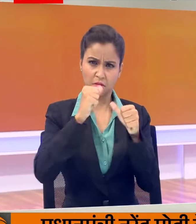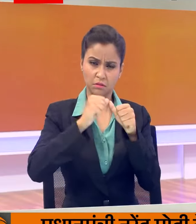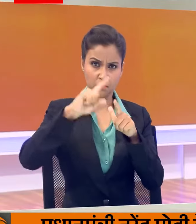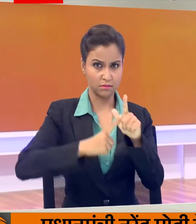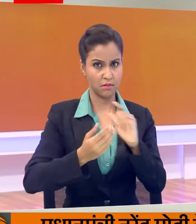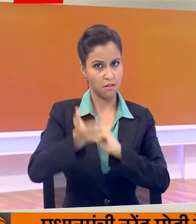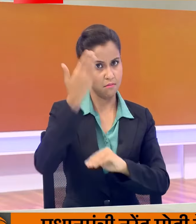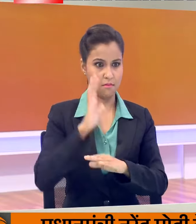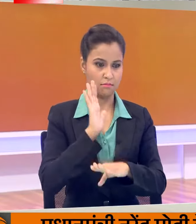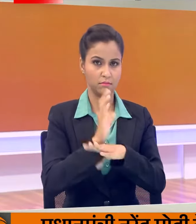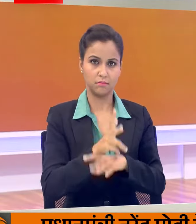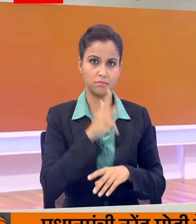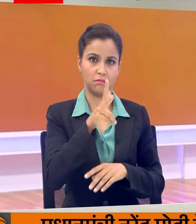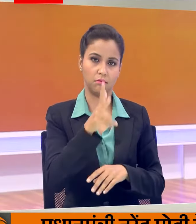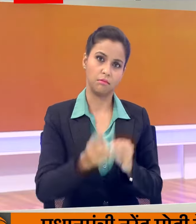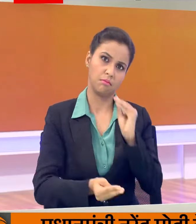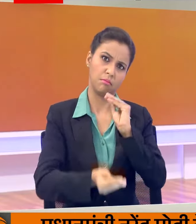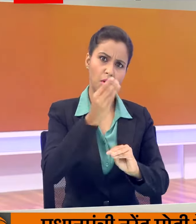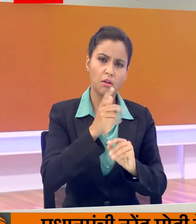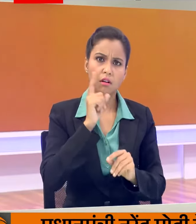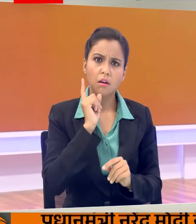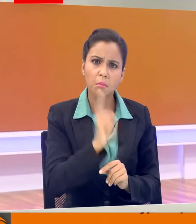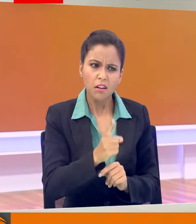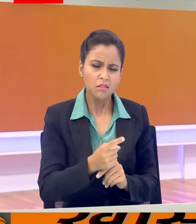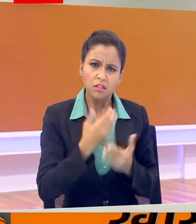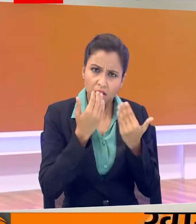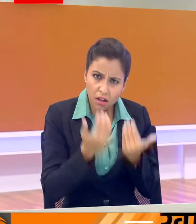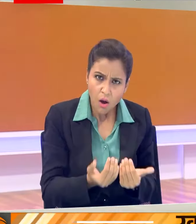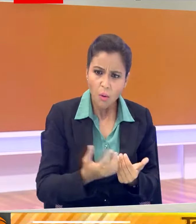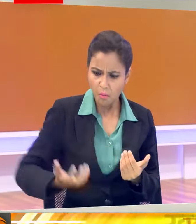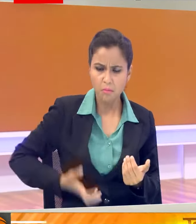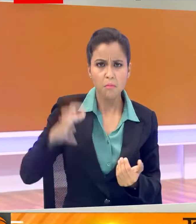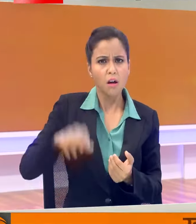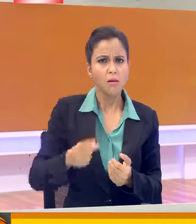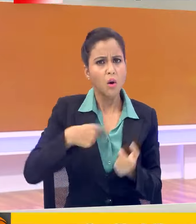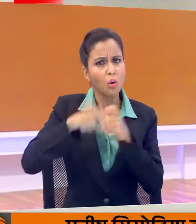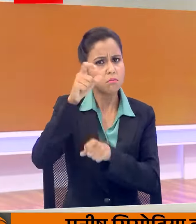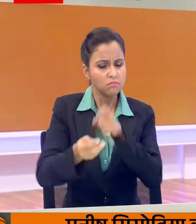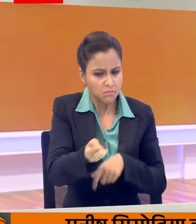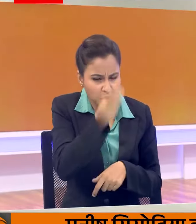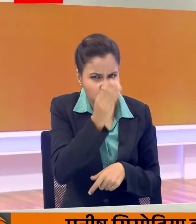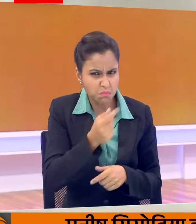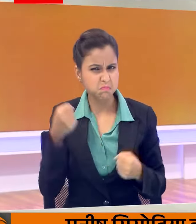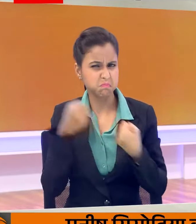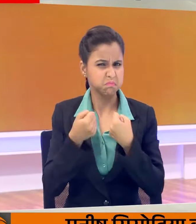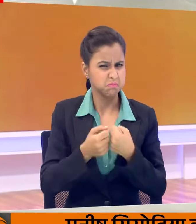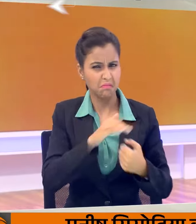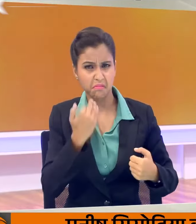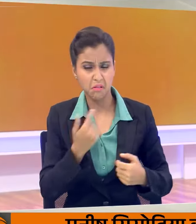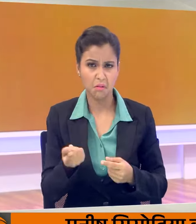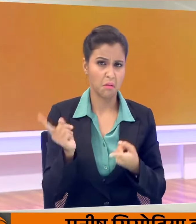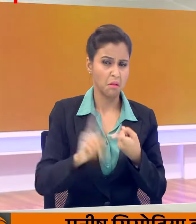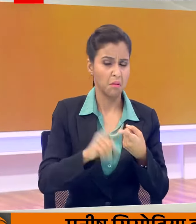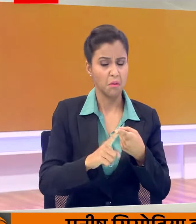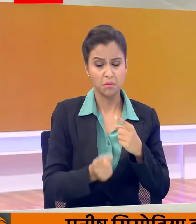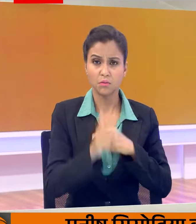पर तो बहुत बोलती है लेकिन उनकी क्या मजबूरी है कि वो बांगलादेश में हिंदूओं के उपर हो रहे हत्या और उत्पीनन